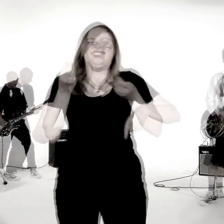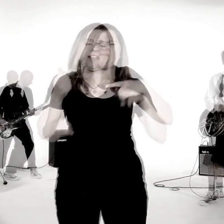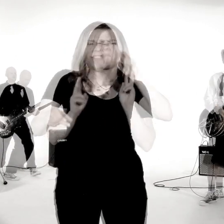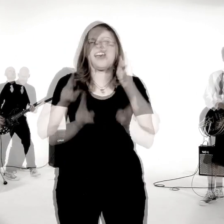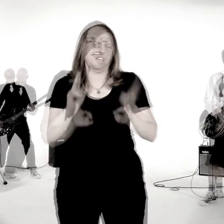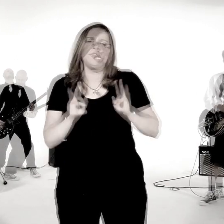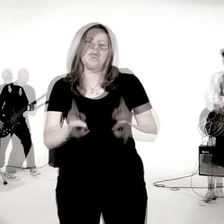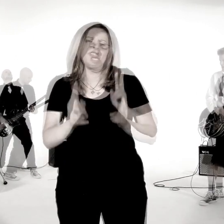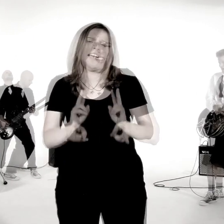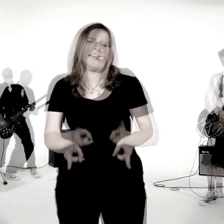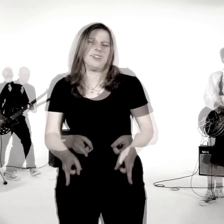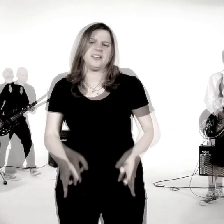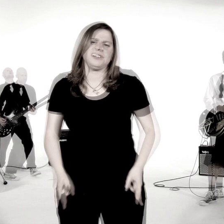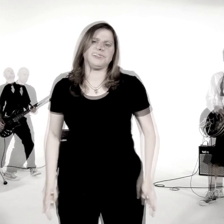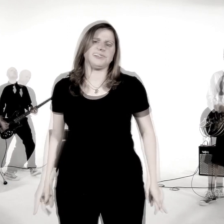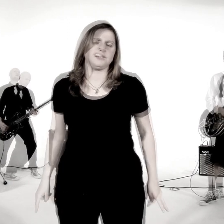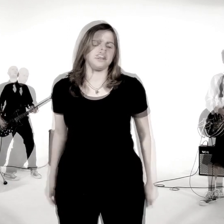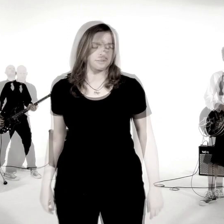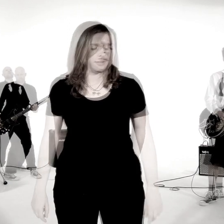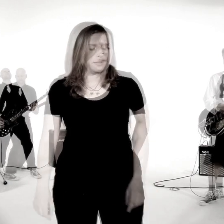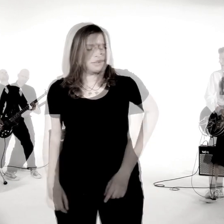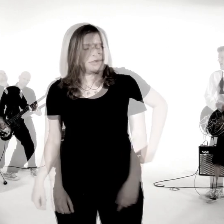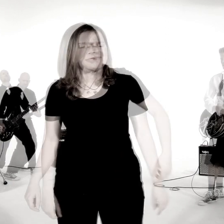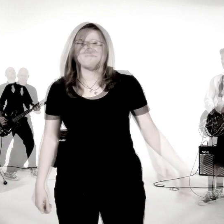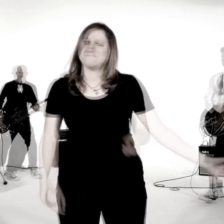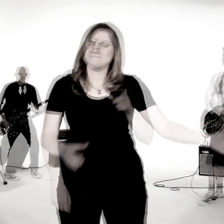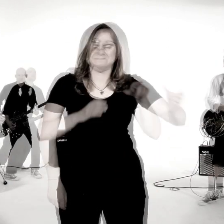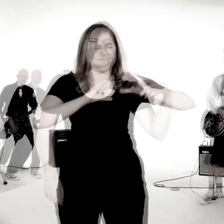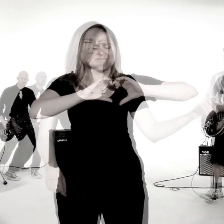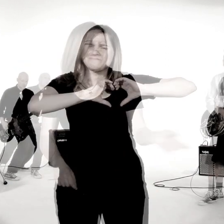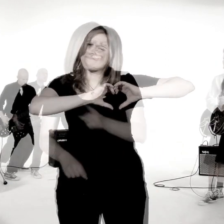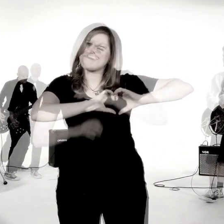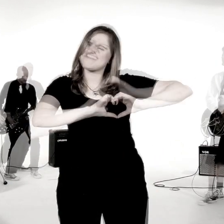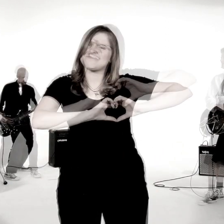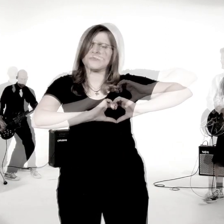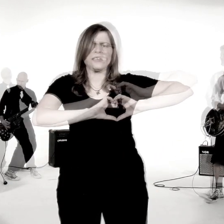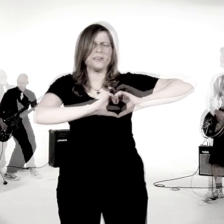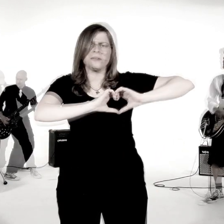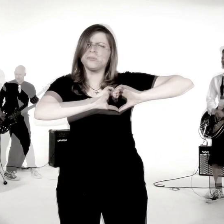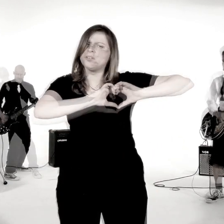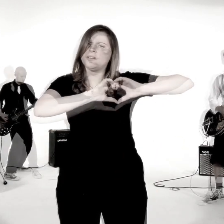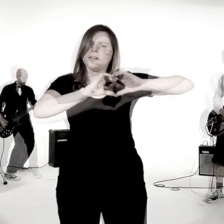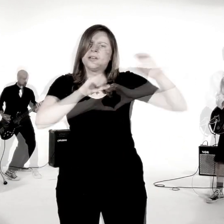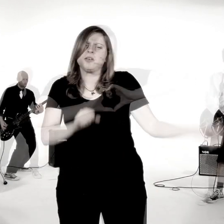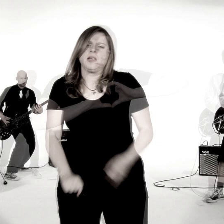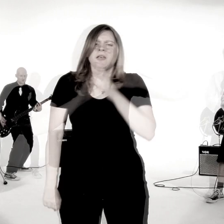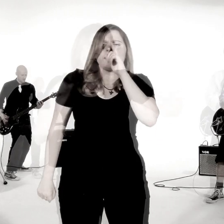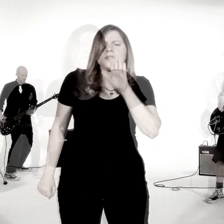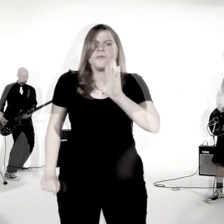normal zu sein. Es ist nicht Liebe, es ist